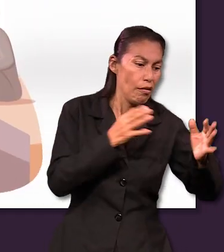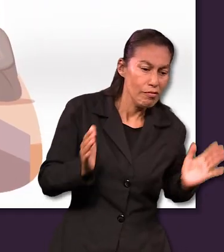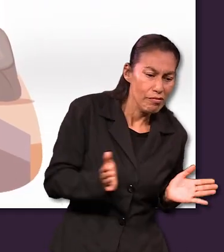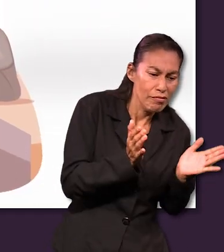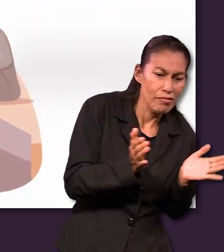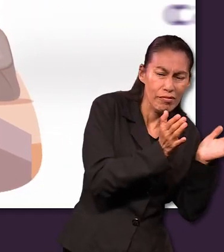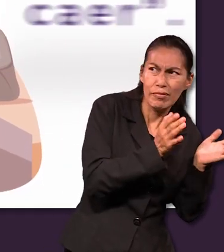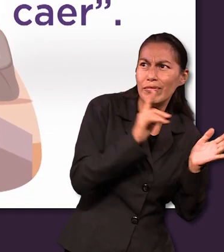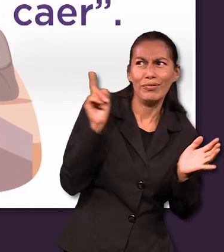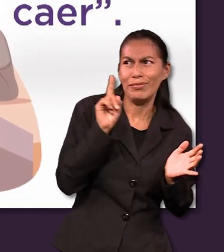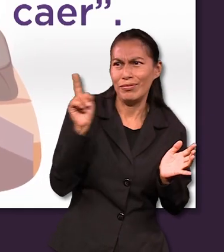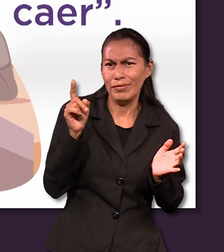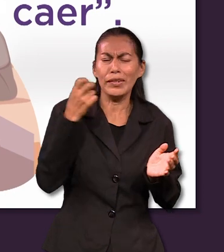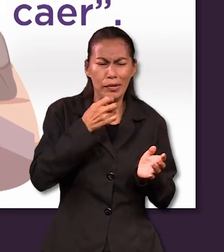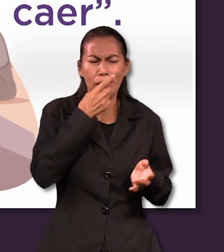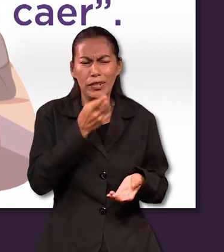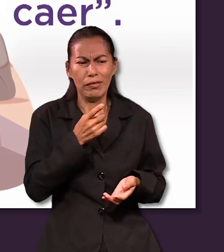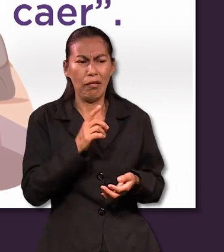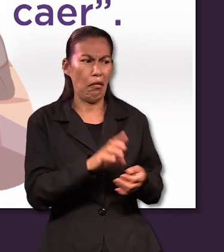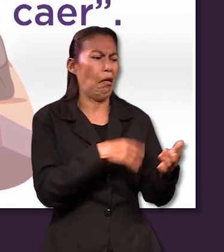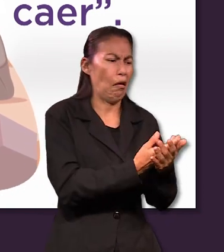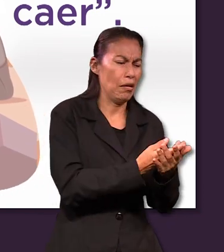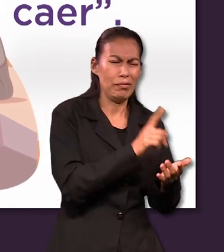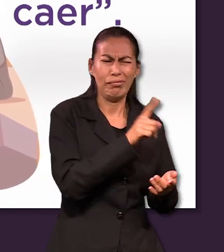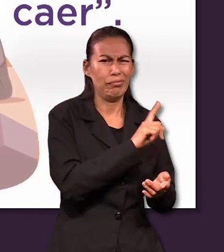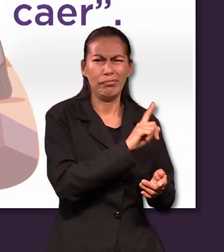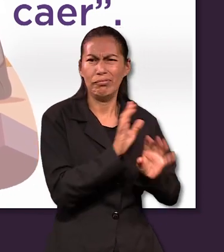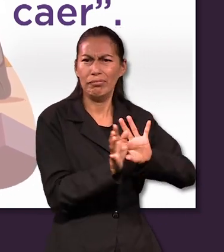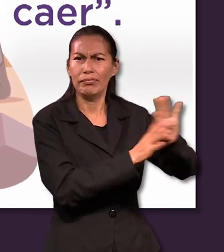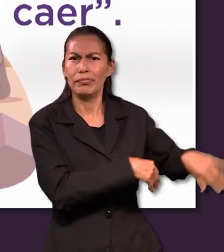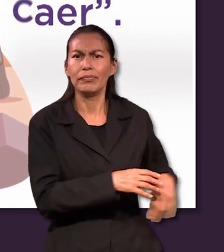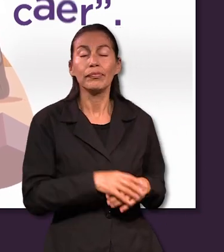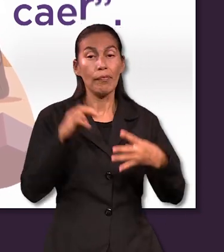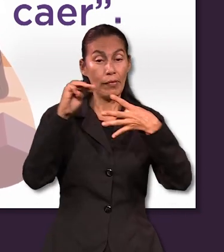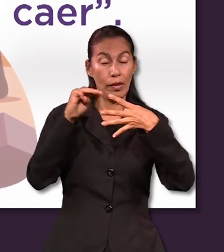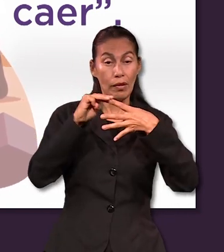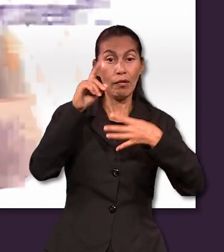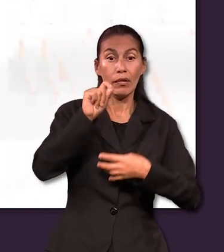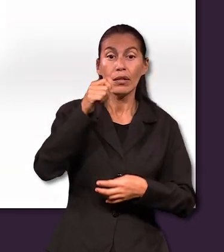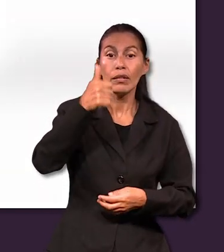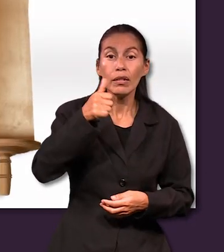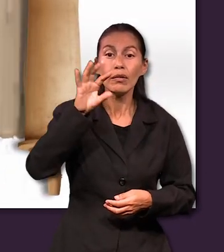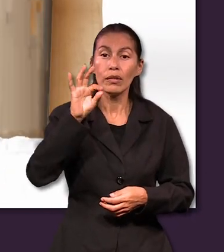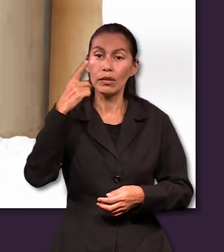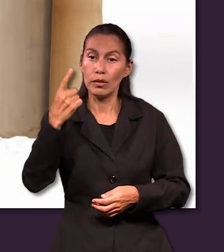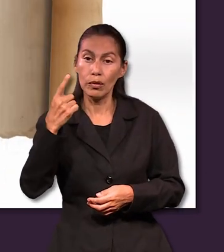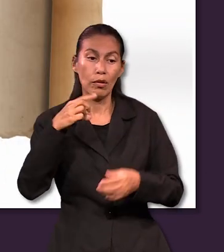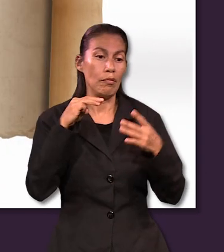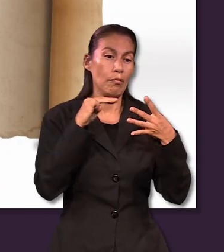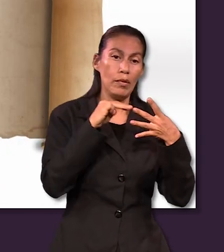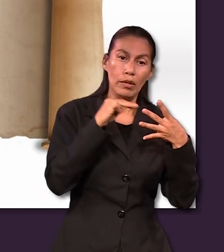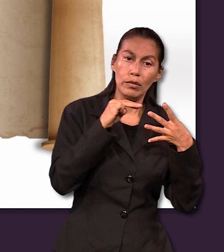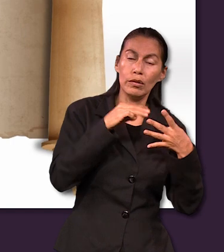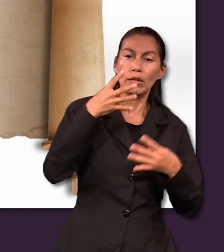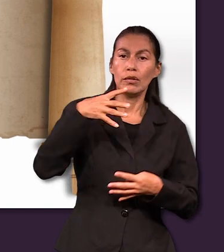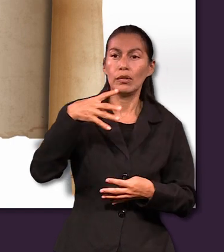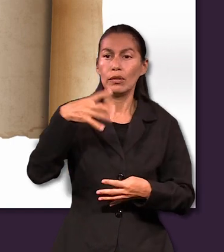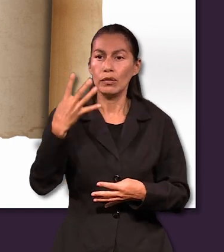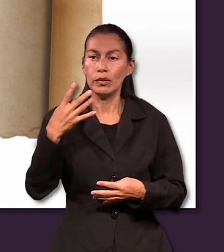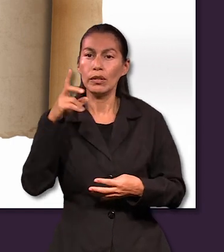decir no nos metas, no, no nos dejes caer. En Mateo 26.41, Marcos 14